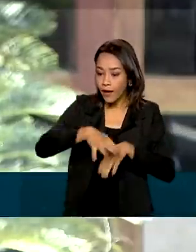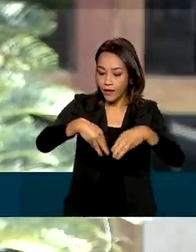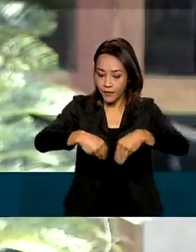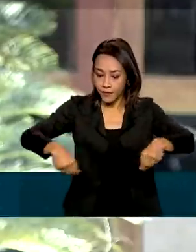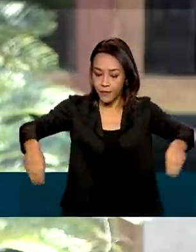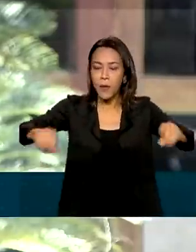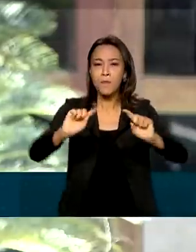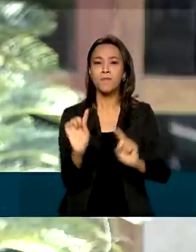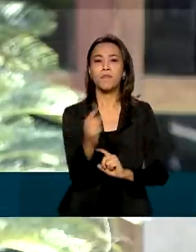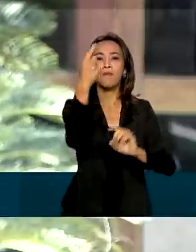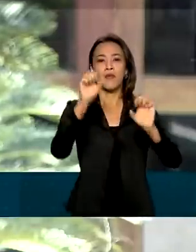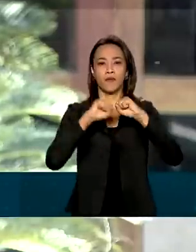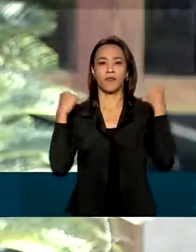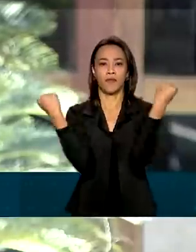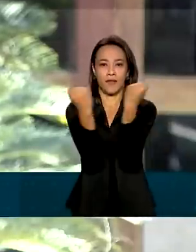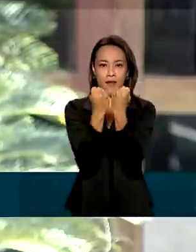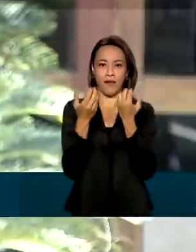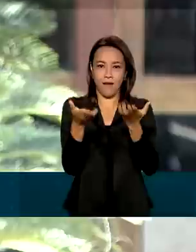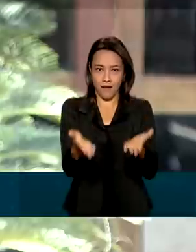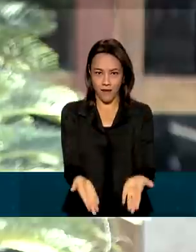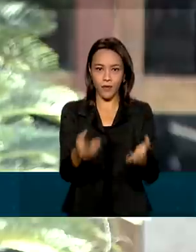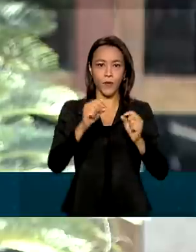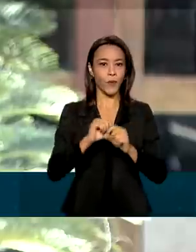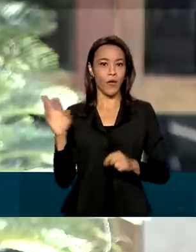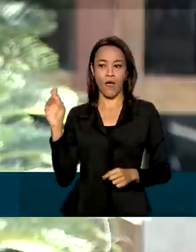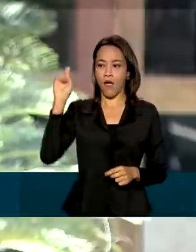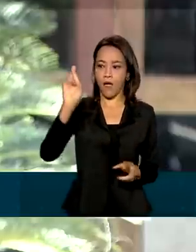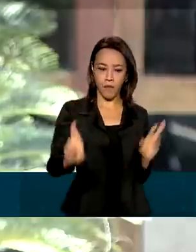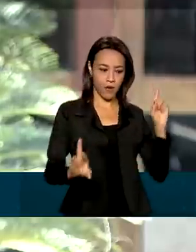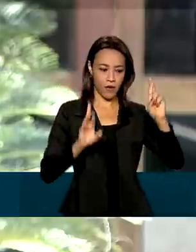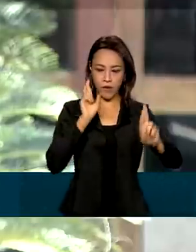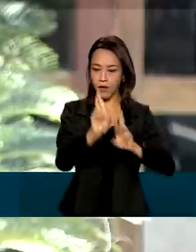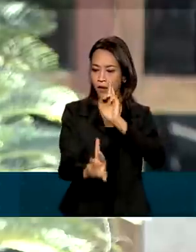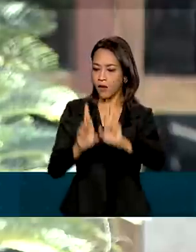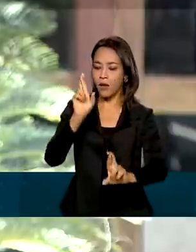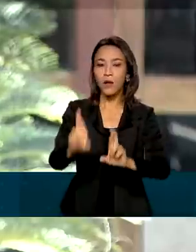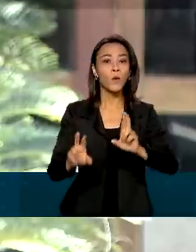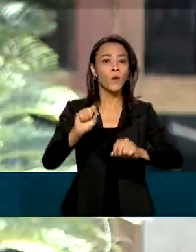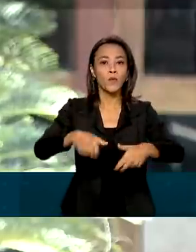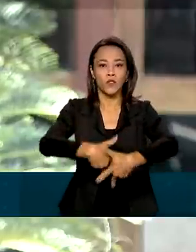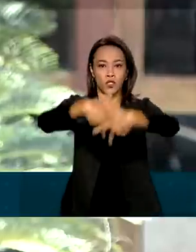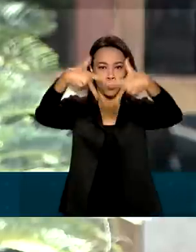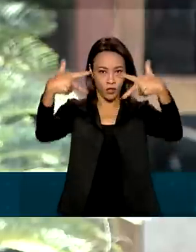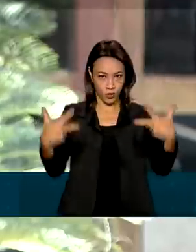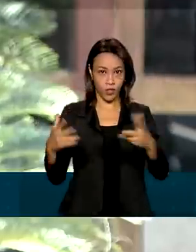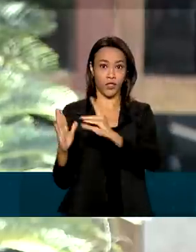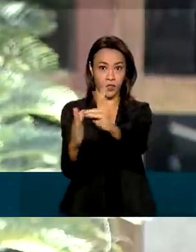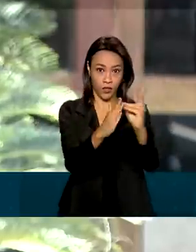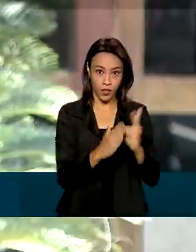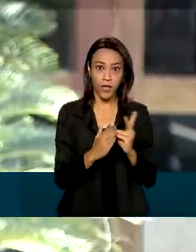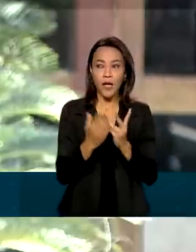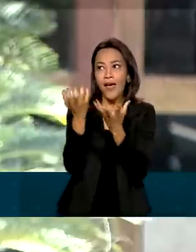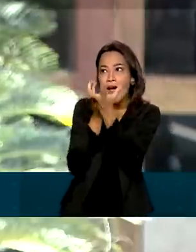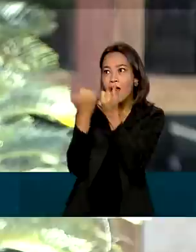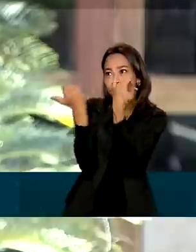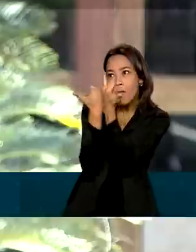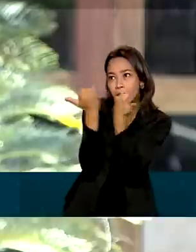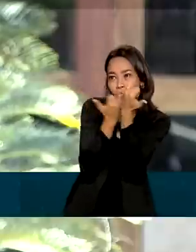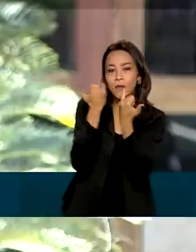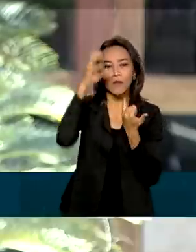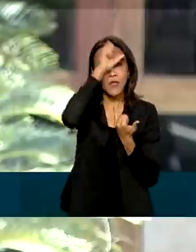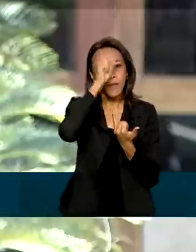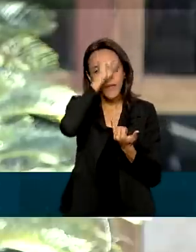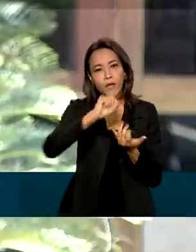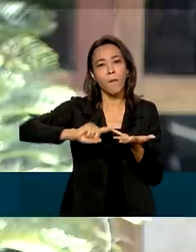etnodesenvolvimento e sustentabilidade, onde representantes de várias etnias receberam informações e aprenderam técnicas de